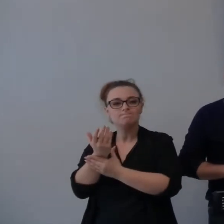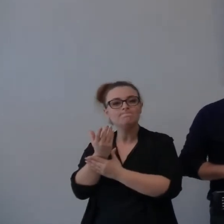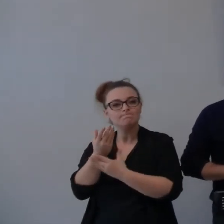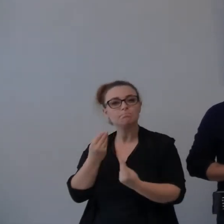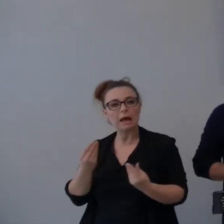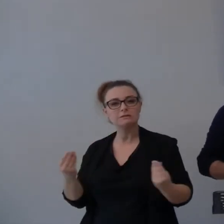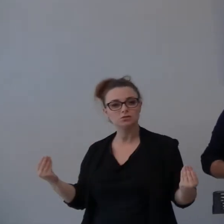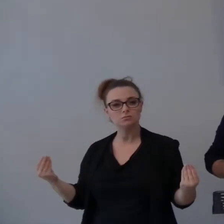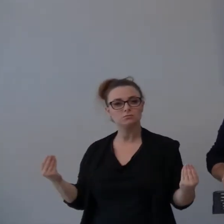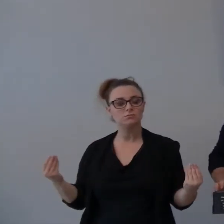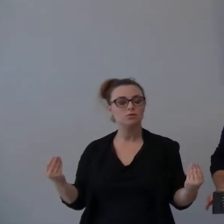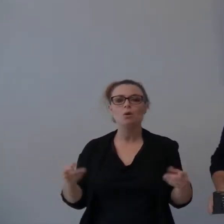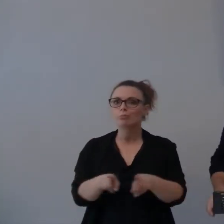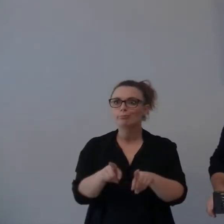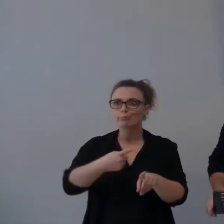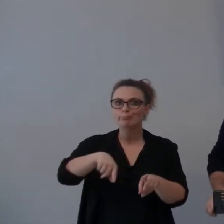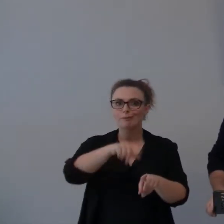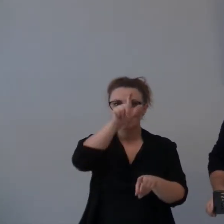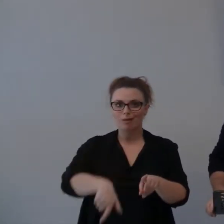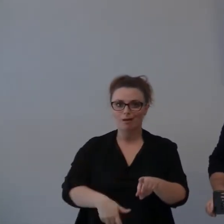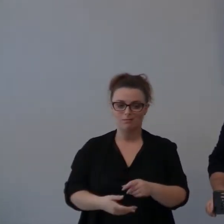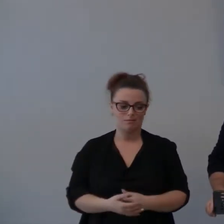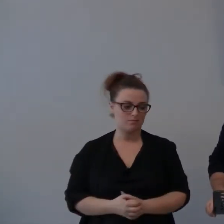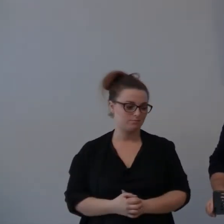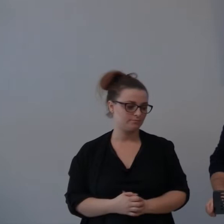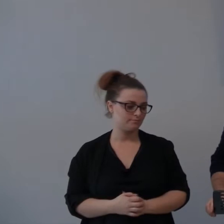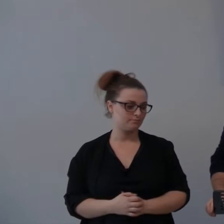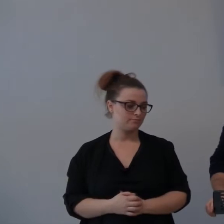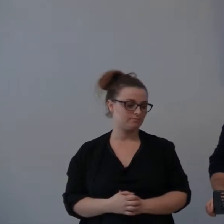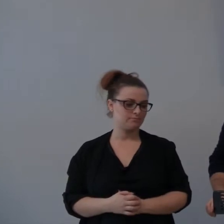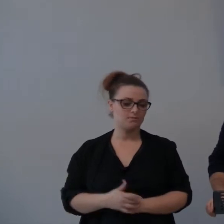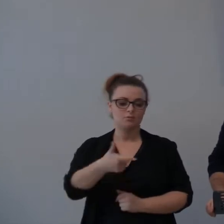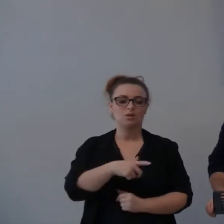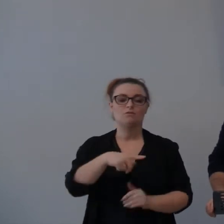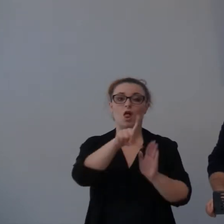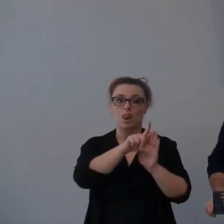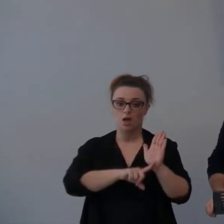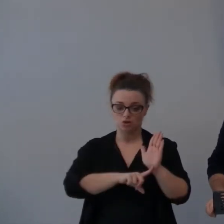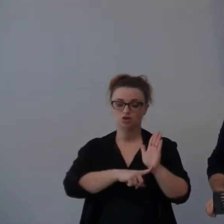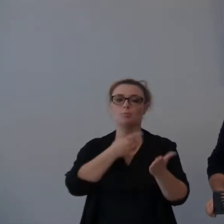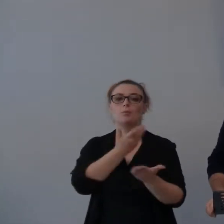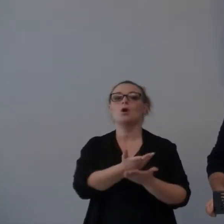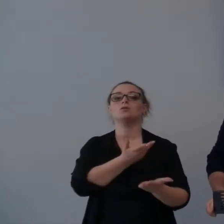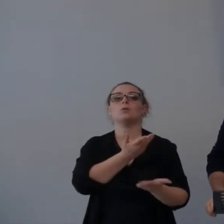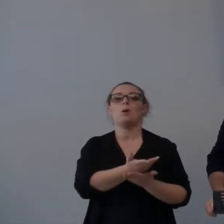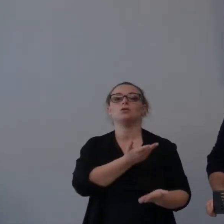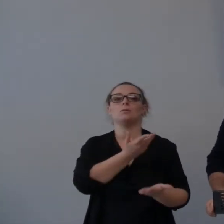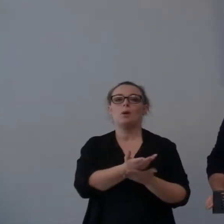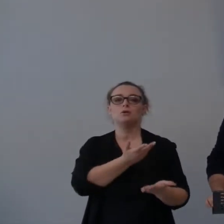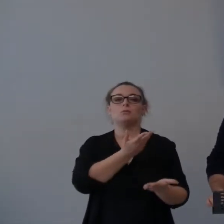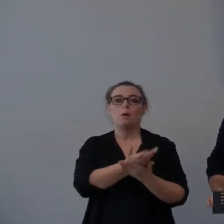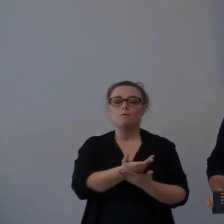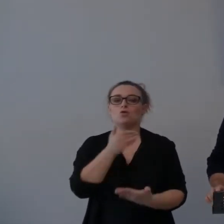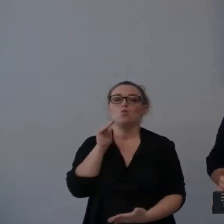pensare alla situazione nostra di Stato Italiano in cui le leggi vengono proposte di continuo,